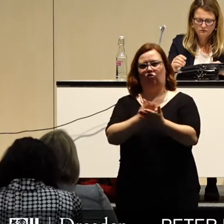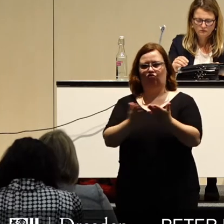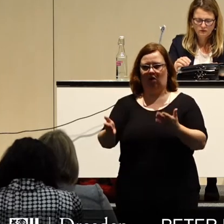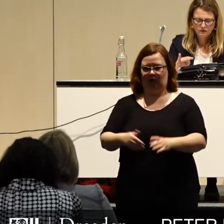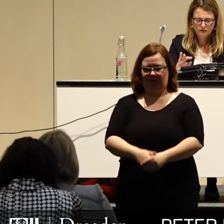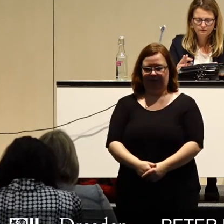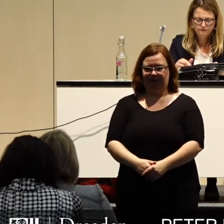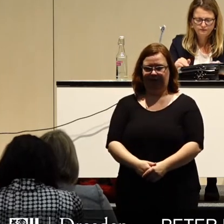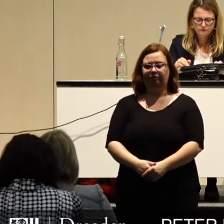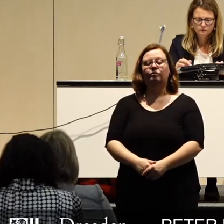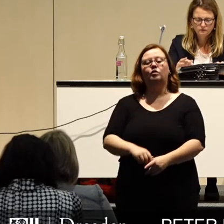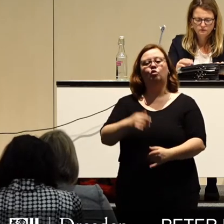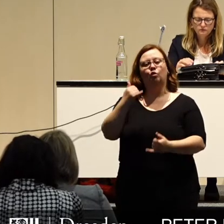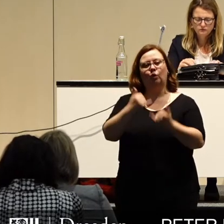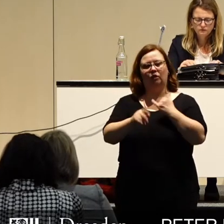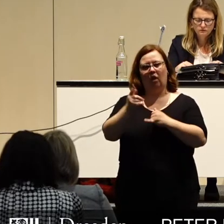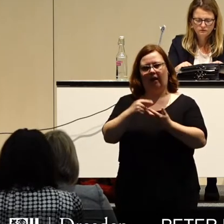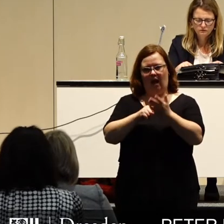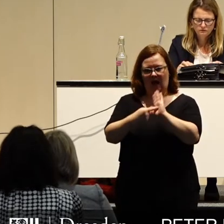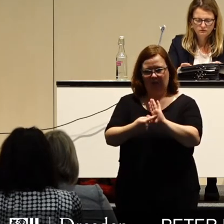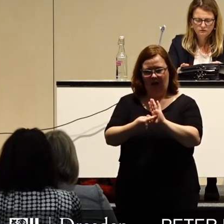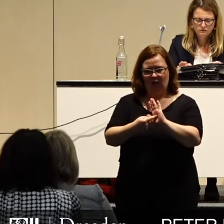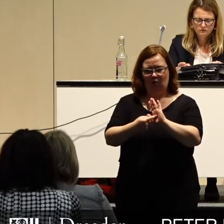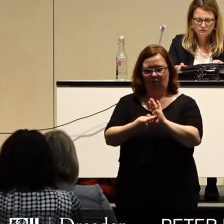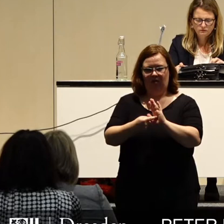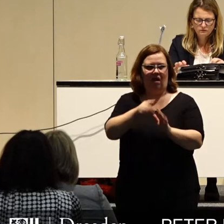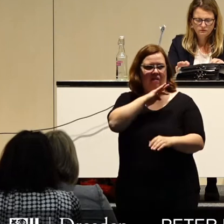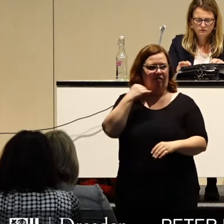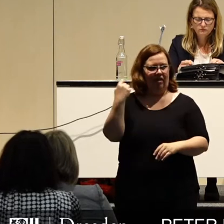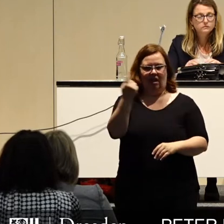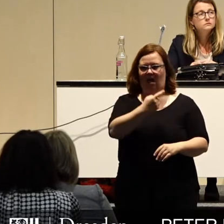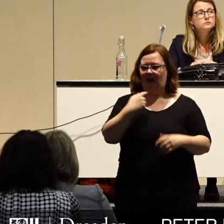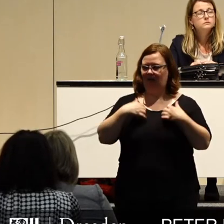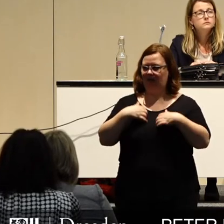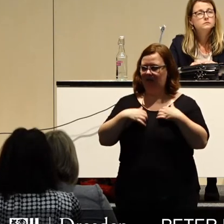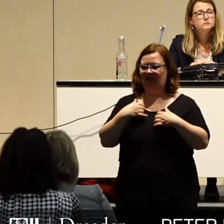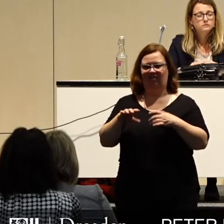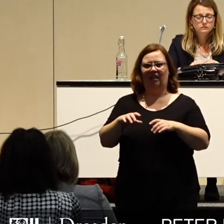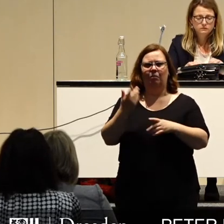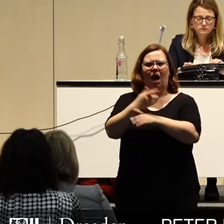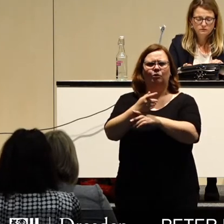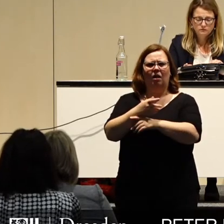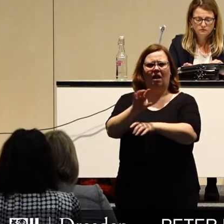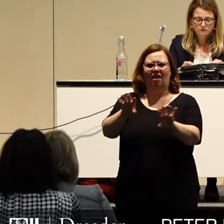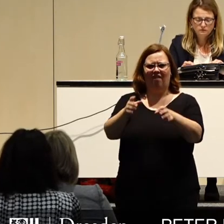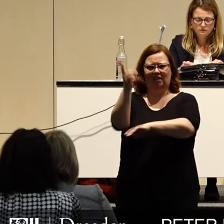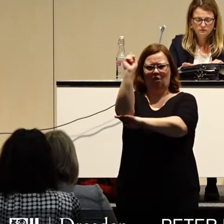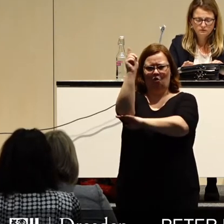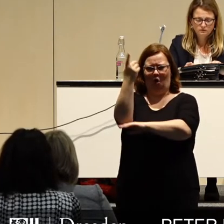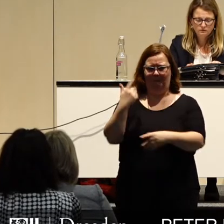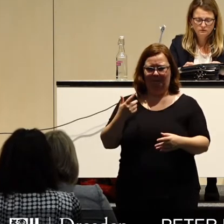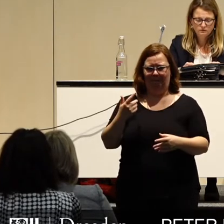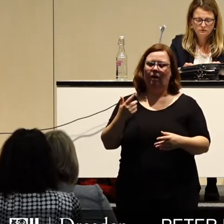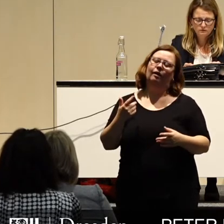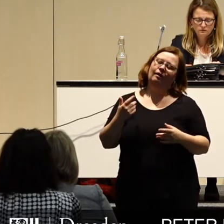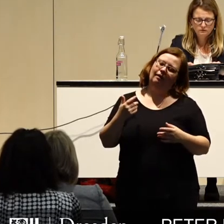fällen. Am Schluss noch eine Anmerkung, weil ja sich so viele von uns leidenschaftlich am Fernsehturm abarbeiten. Ja, das